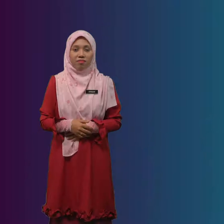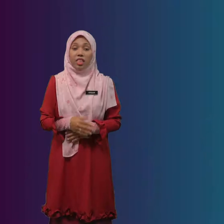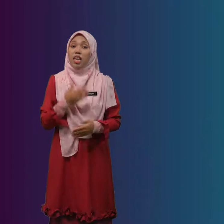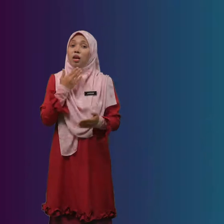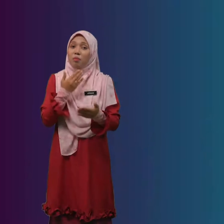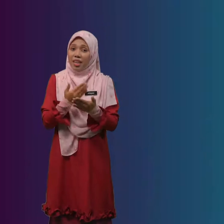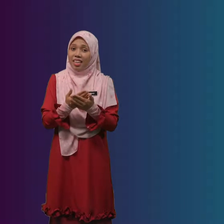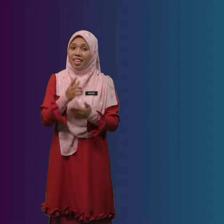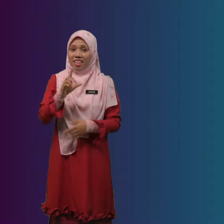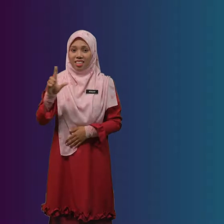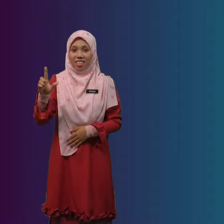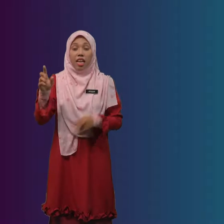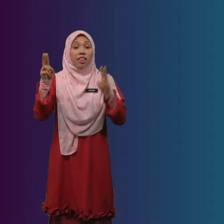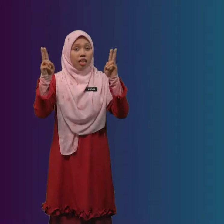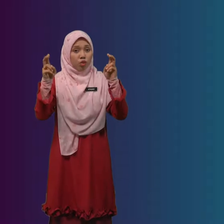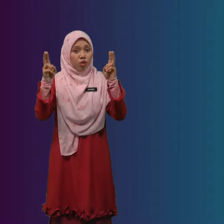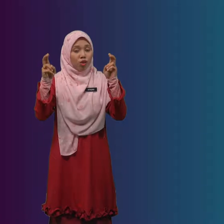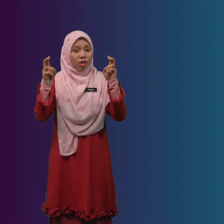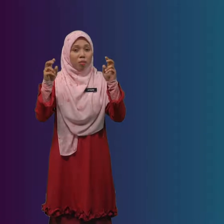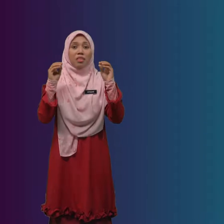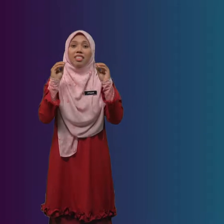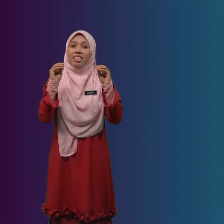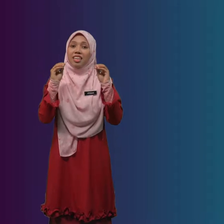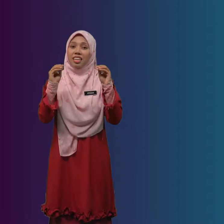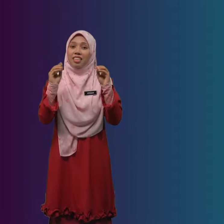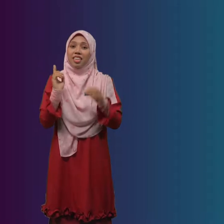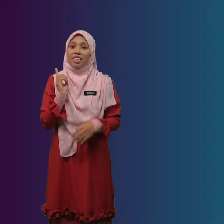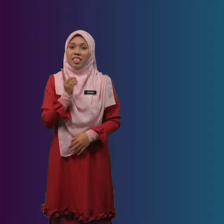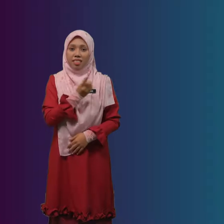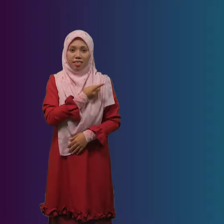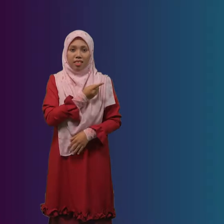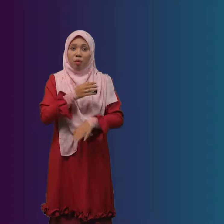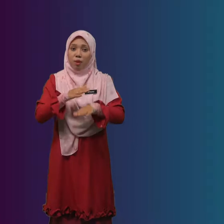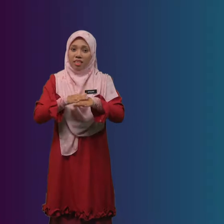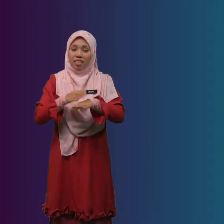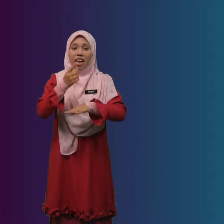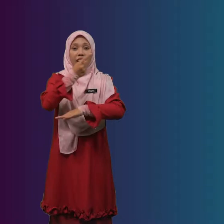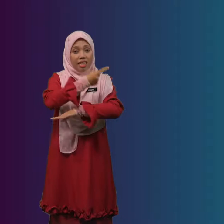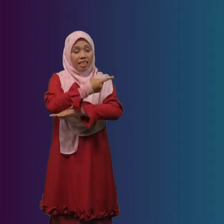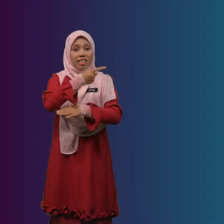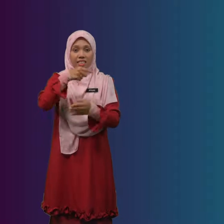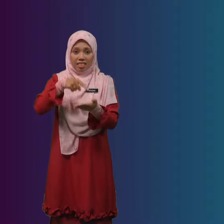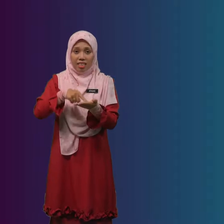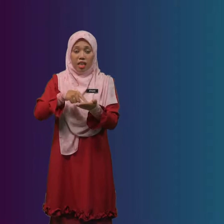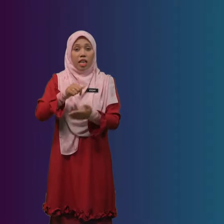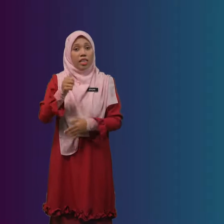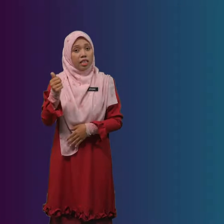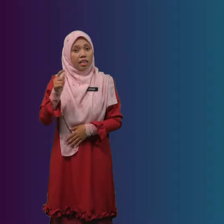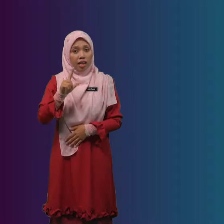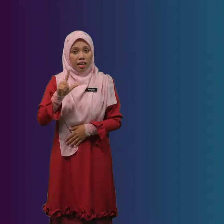Baiklah, tajuk pengajaran kita pada hari ini ialah